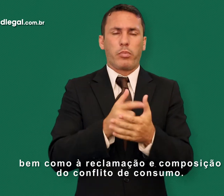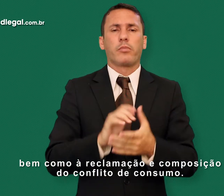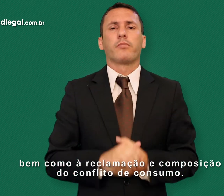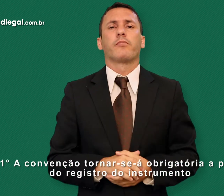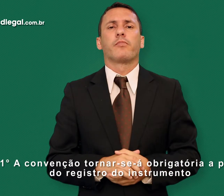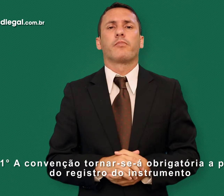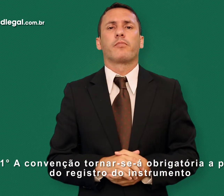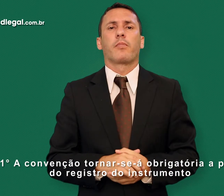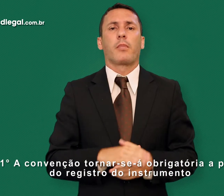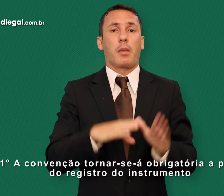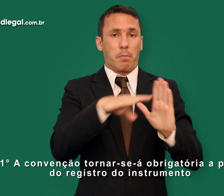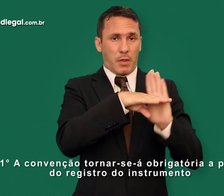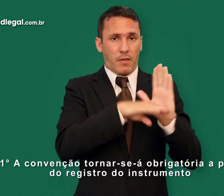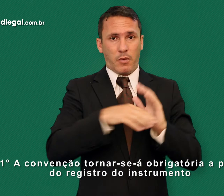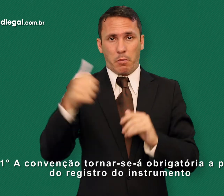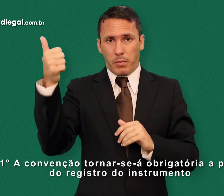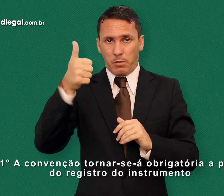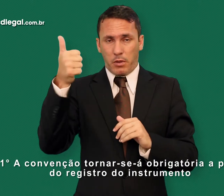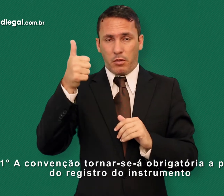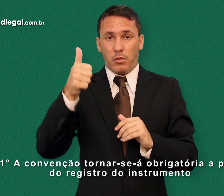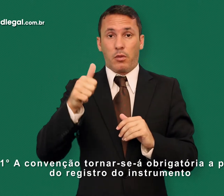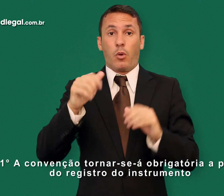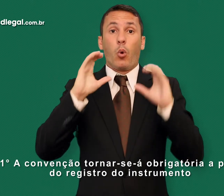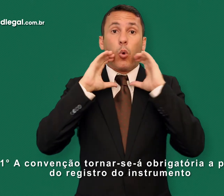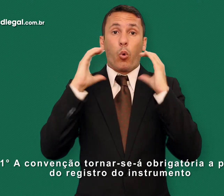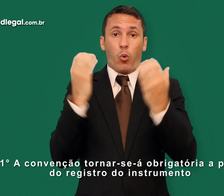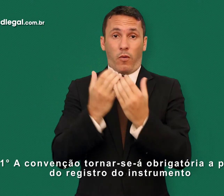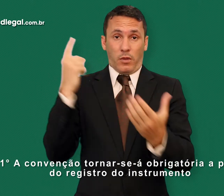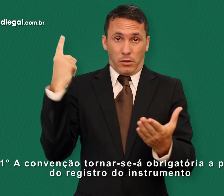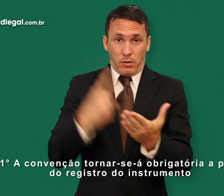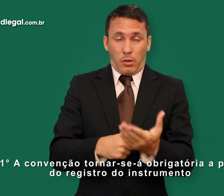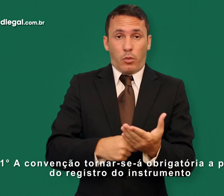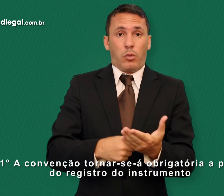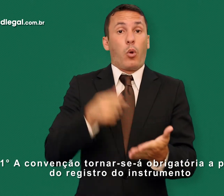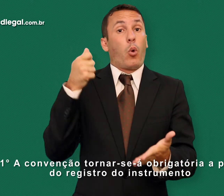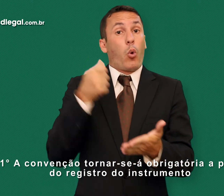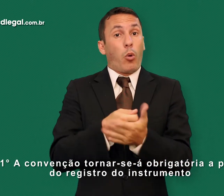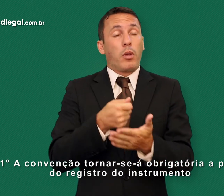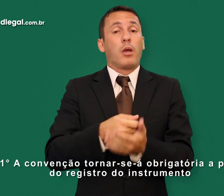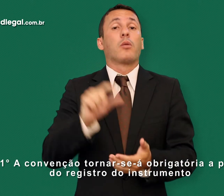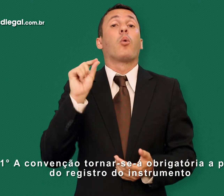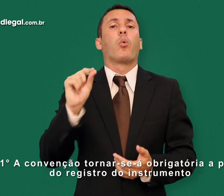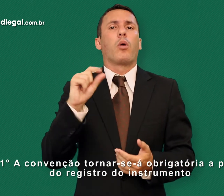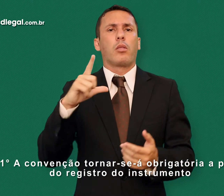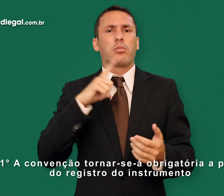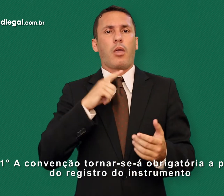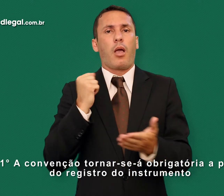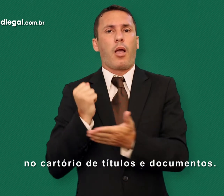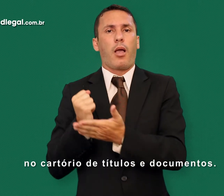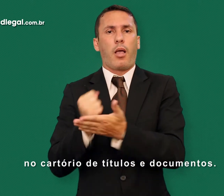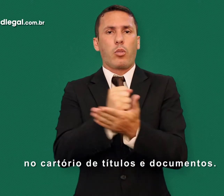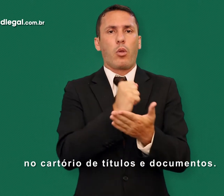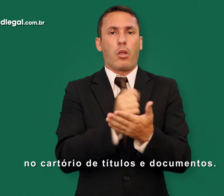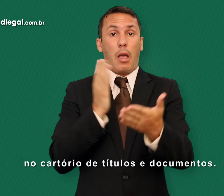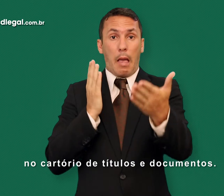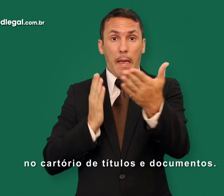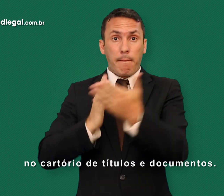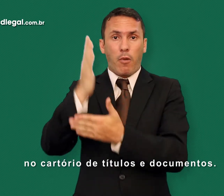§ 1º A Convenção tornar-se-á obrigatória a partir do registro de instrumento no cartório de títulos e